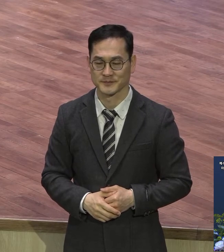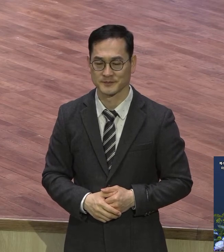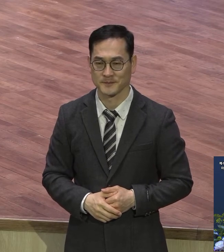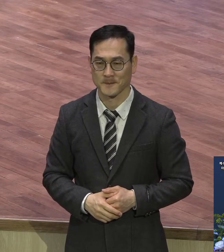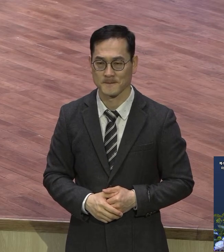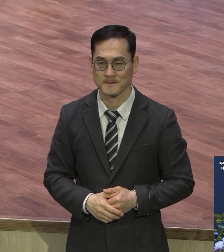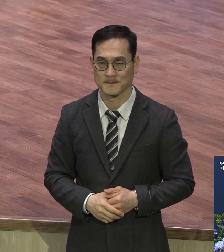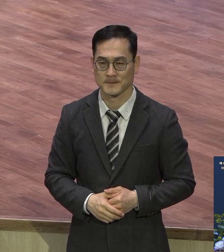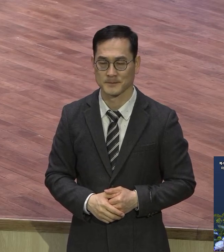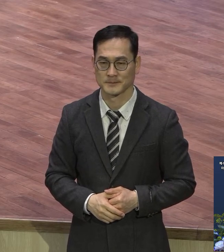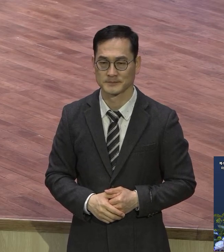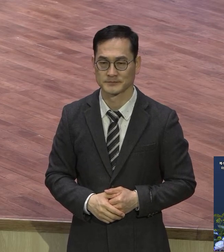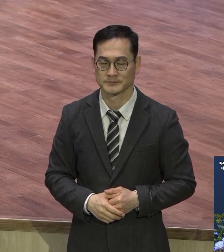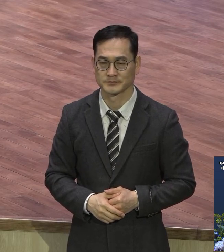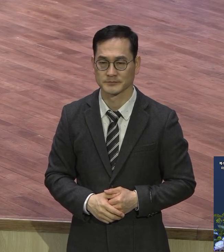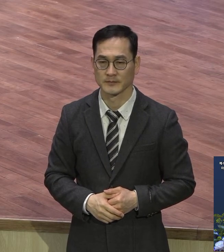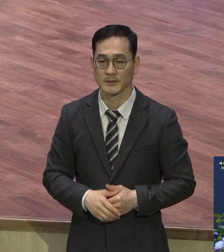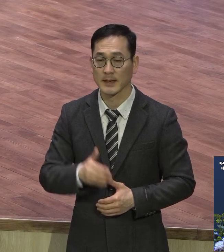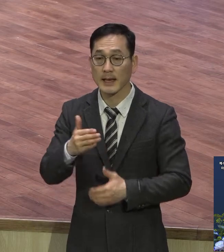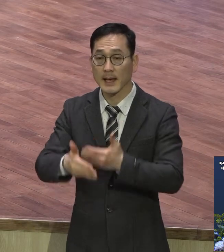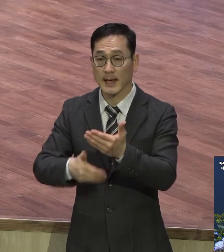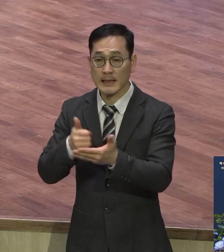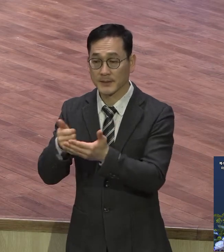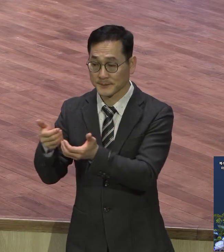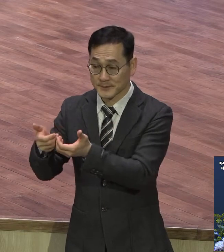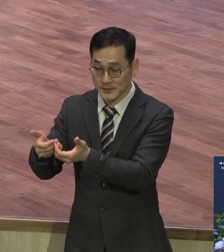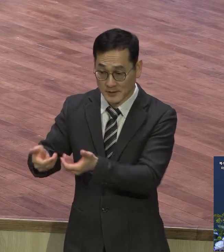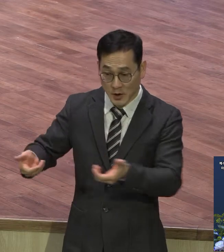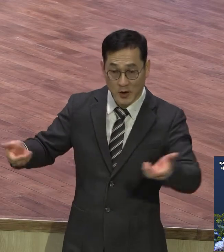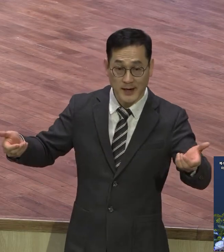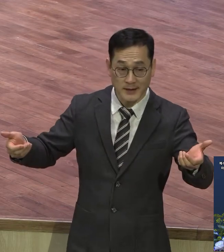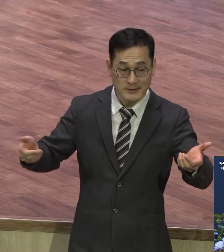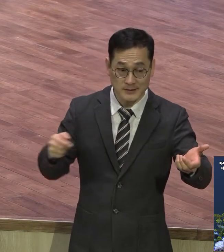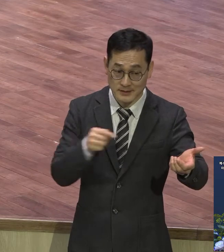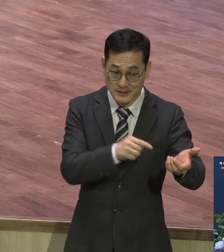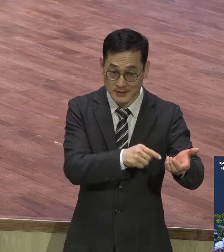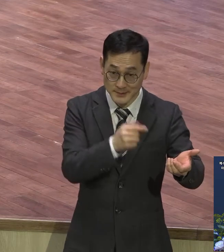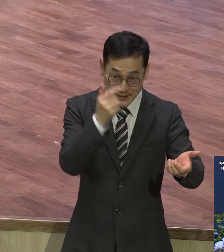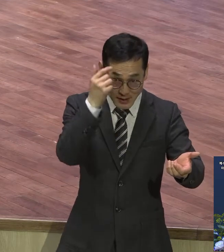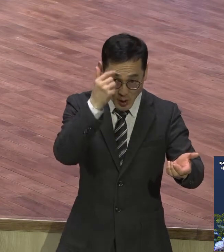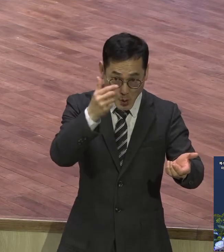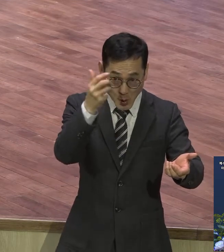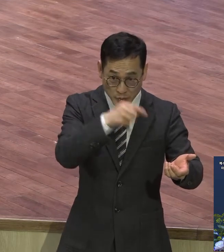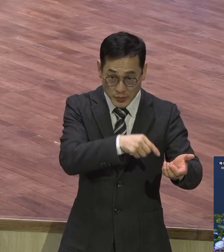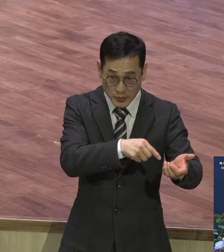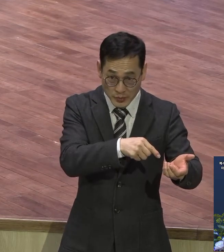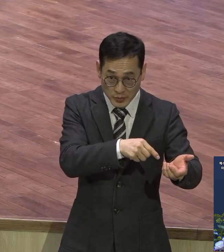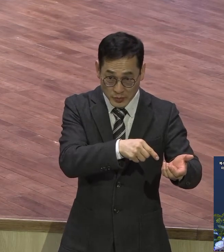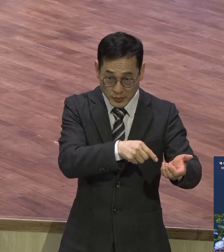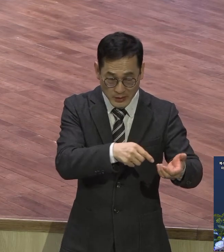하나님 떠난 영혼의 이 비참함과 연약함을 발견하는 자.